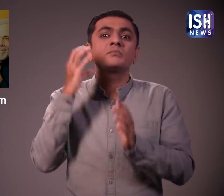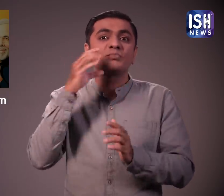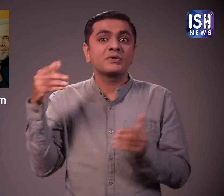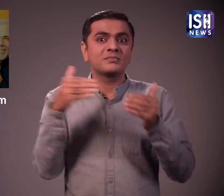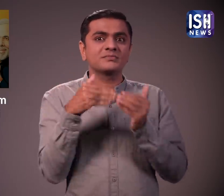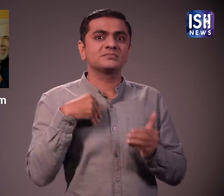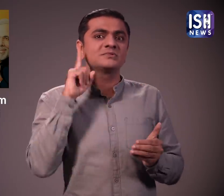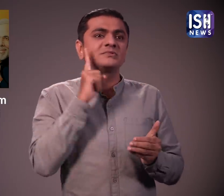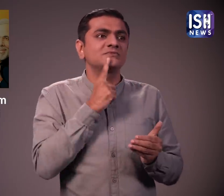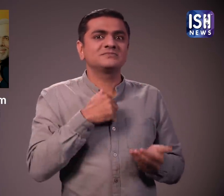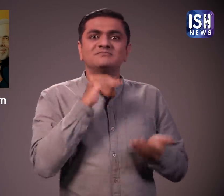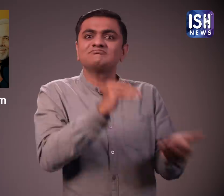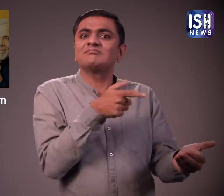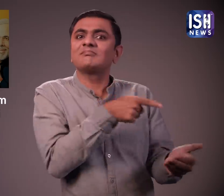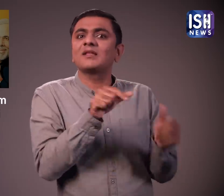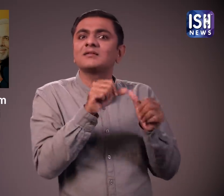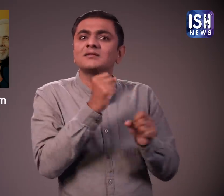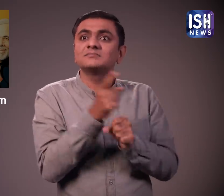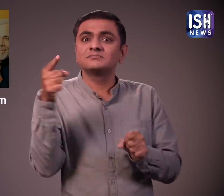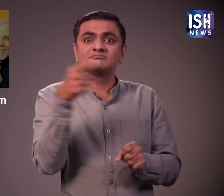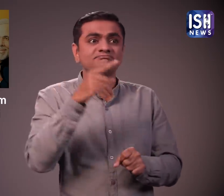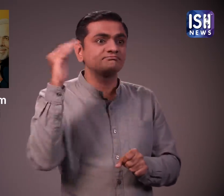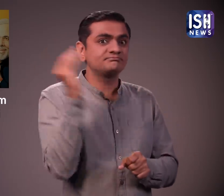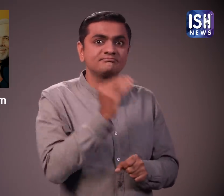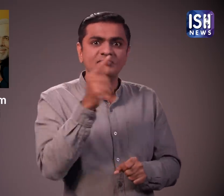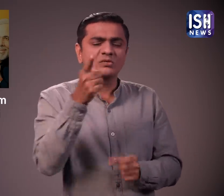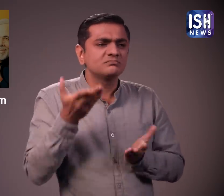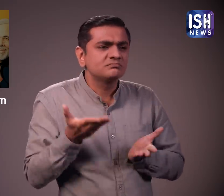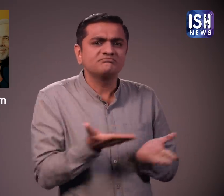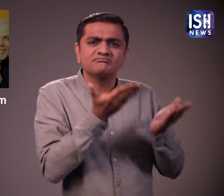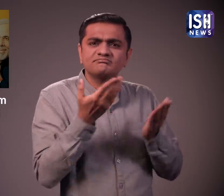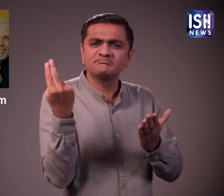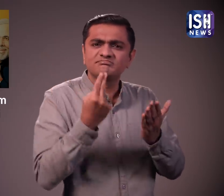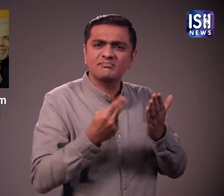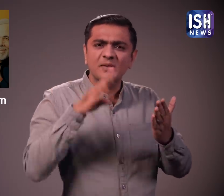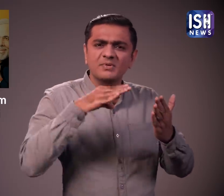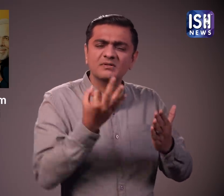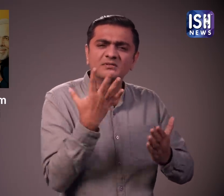मुझे यकीन है कि हम मेरे बेटे को और बहतर करने के लिए प्रेरित करेगा